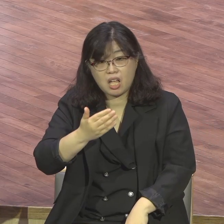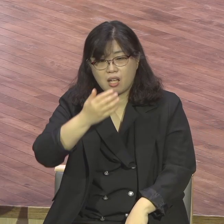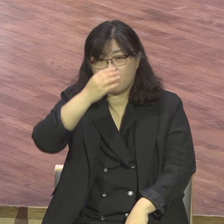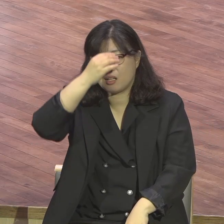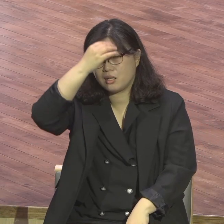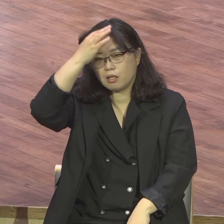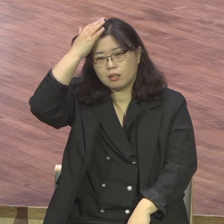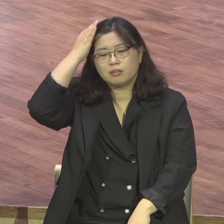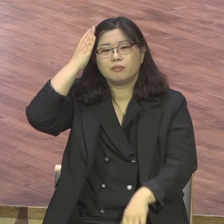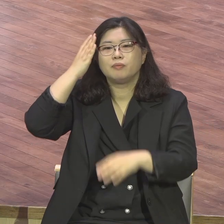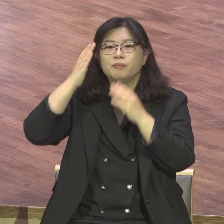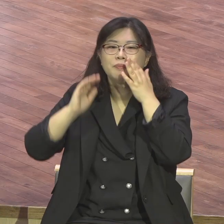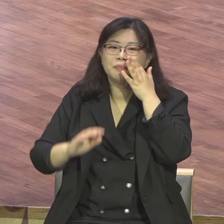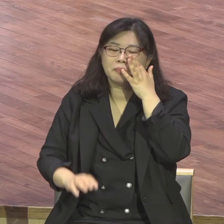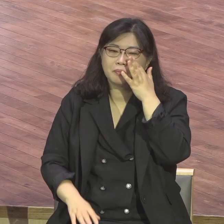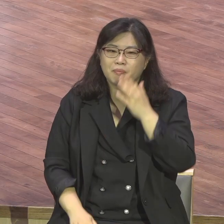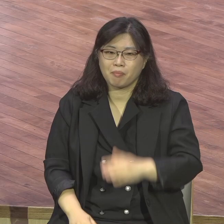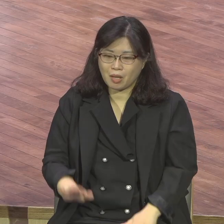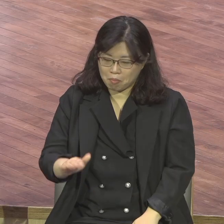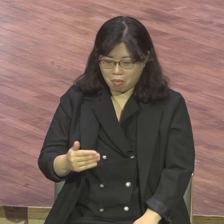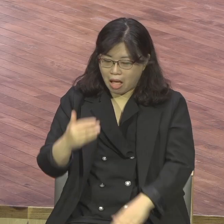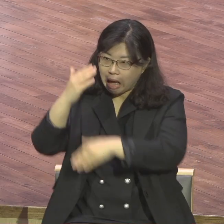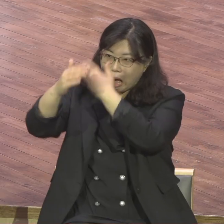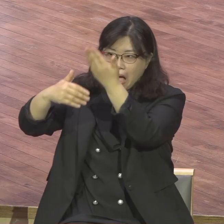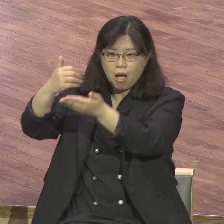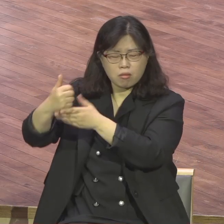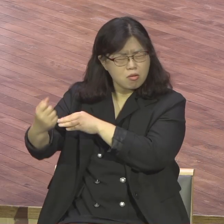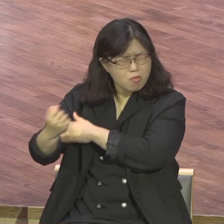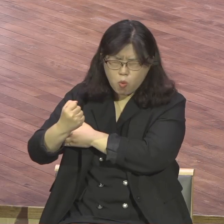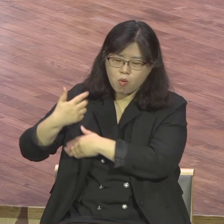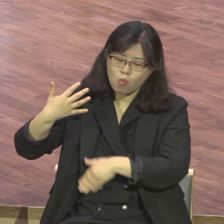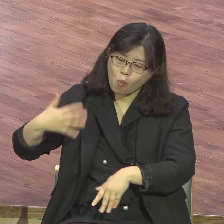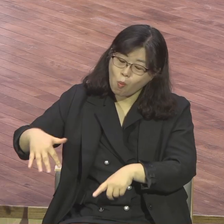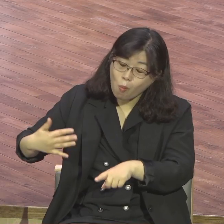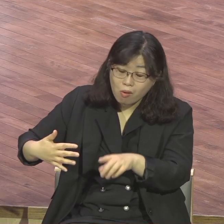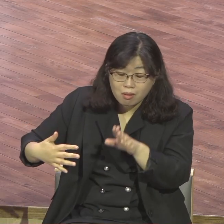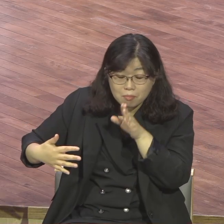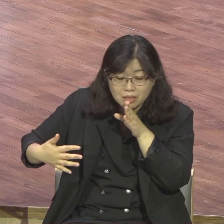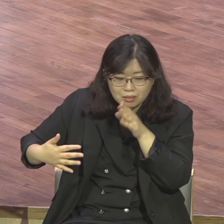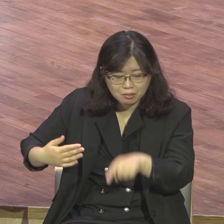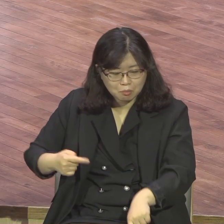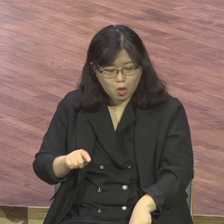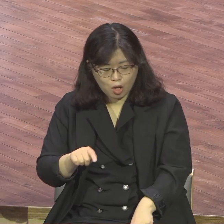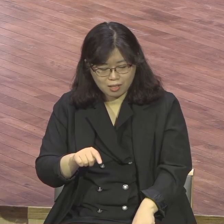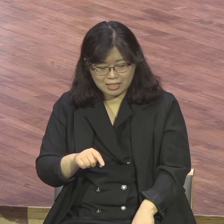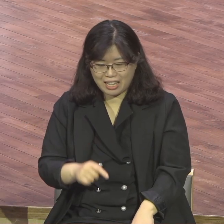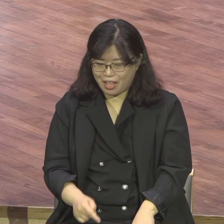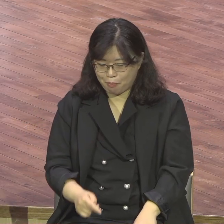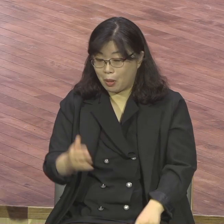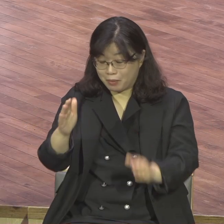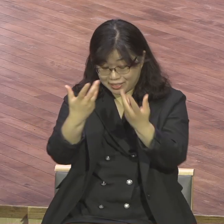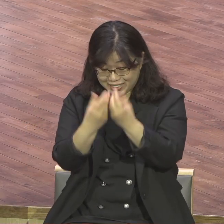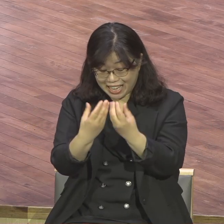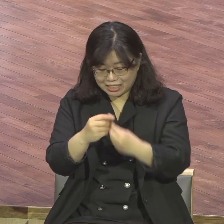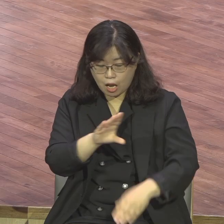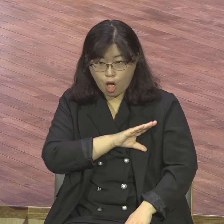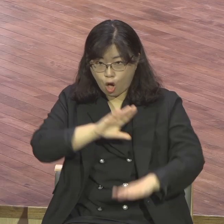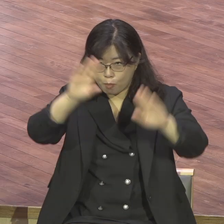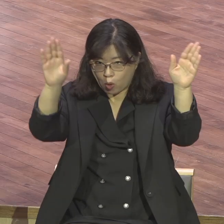하나님이신데 모세한 게 뭐 있어요 그냥 따라간 것밖에 없는데 다른 사람은 안 믿는데 자기는 믿었다 그것뿐이에요 믿음